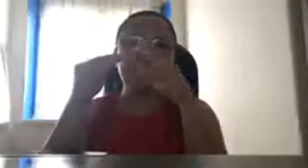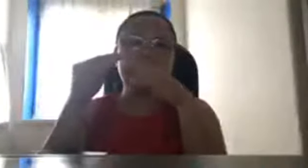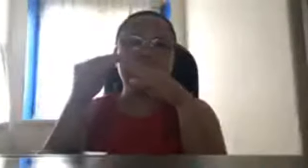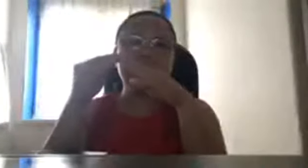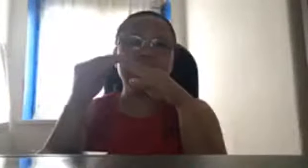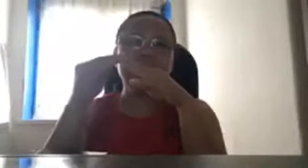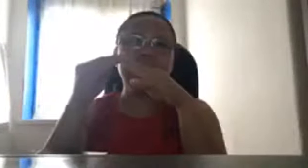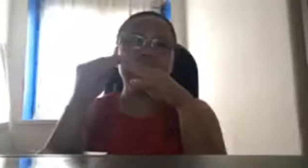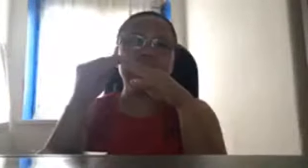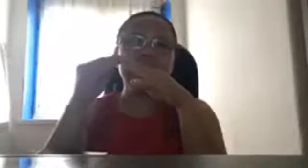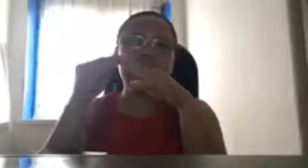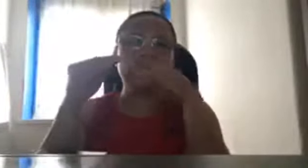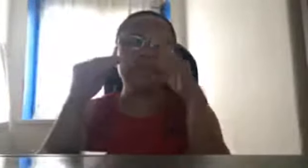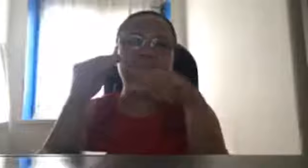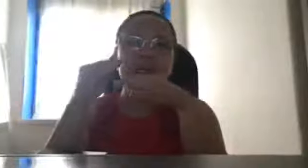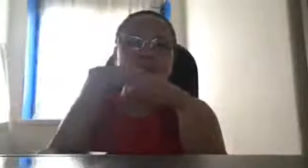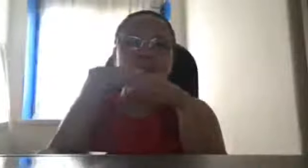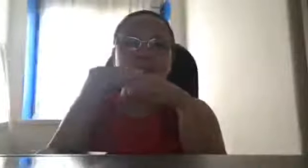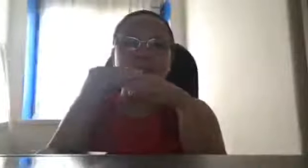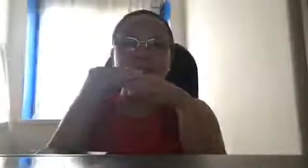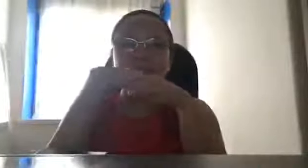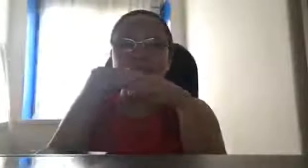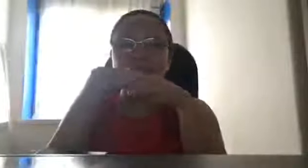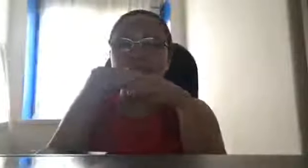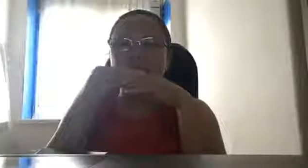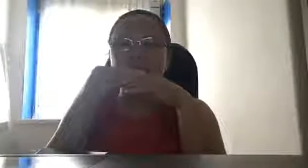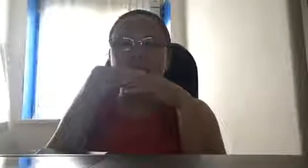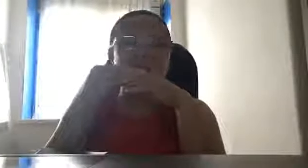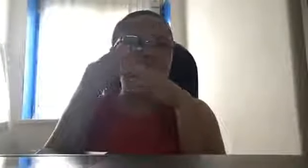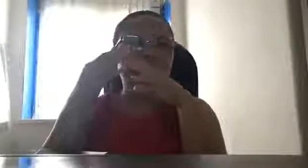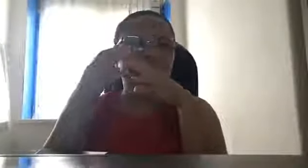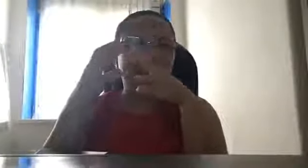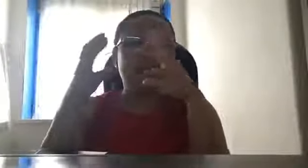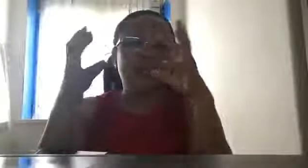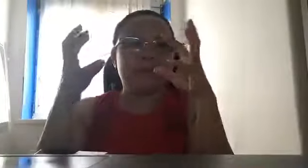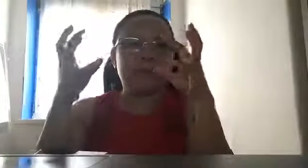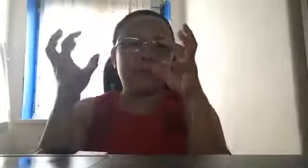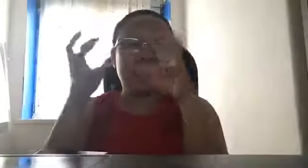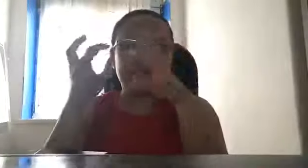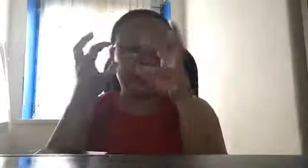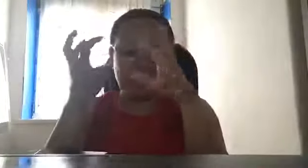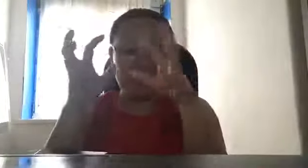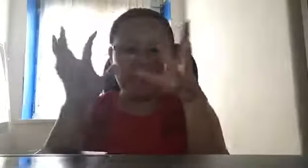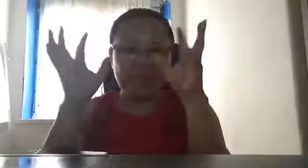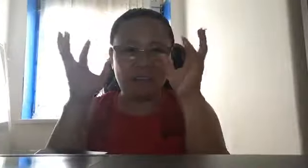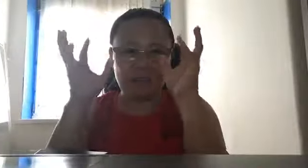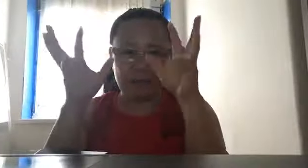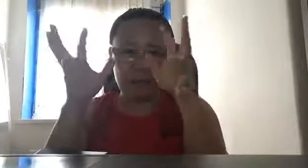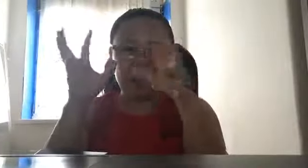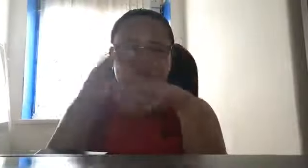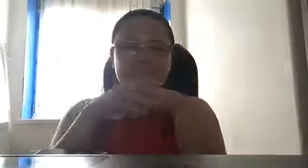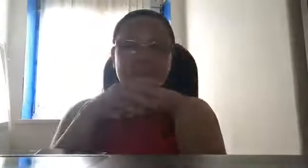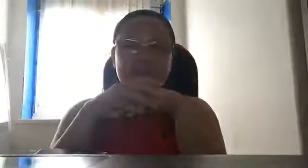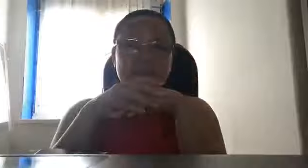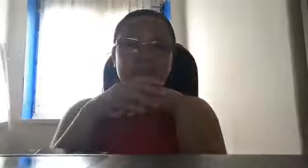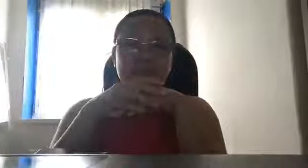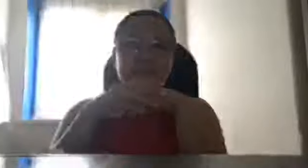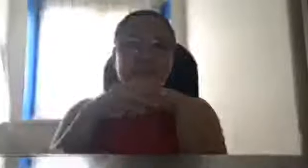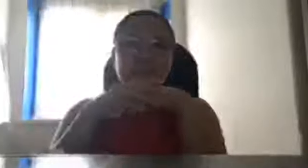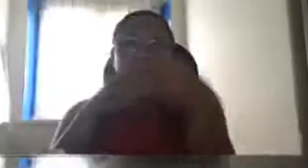ang, kanilang, ano ba yan, para gawin nilang front. Like,